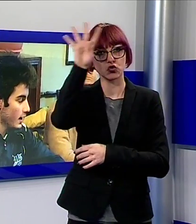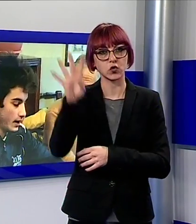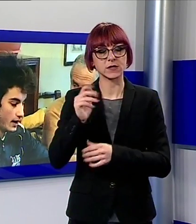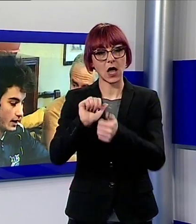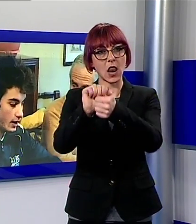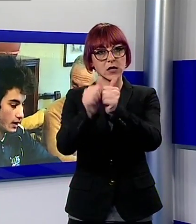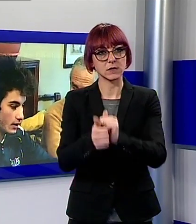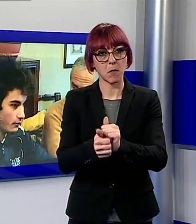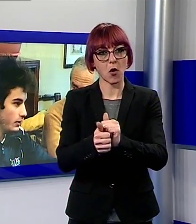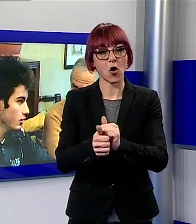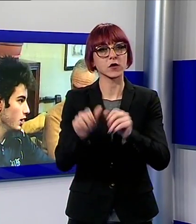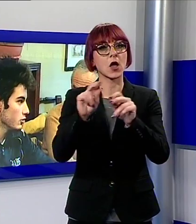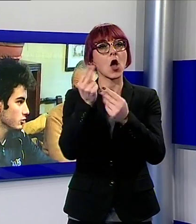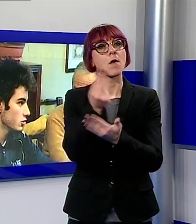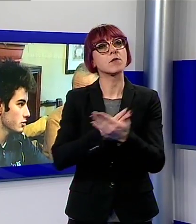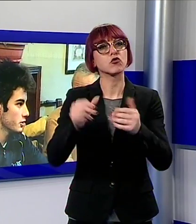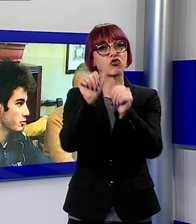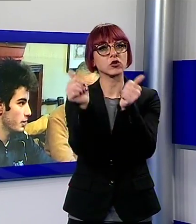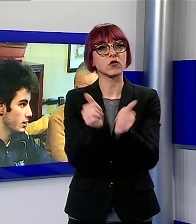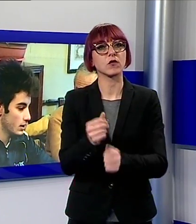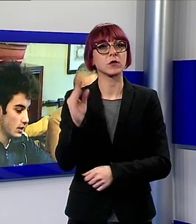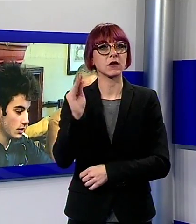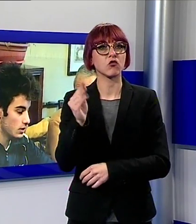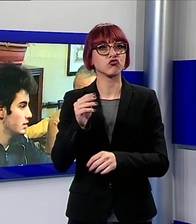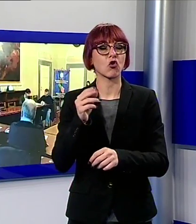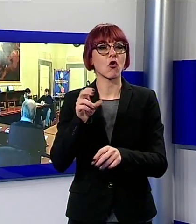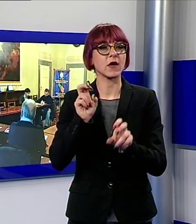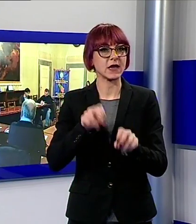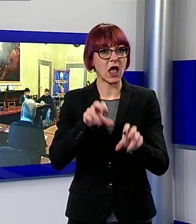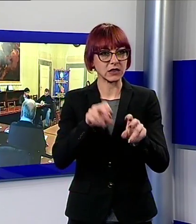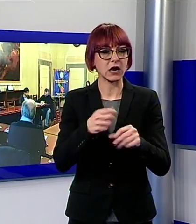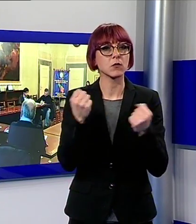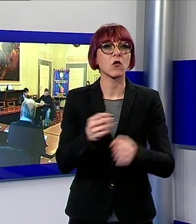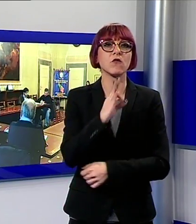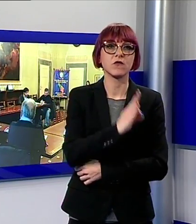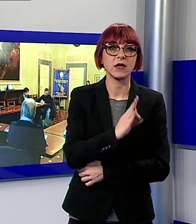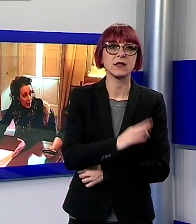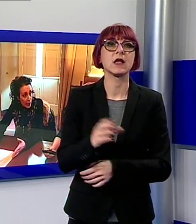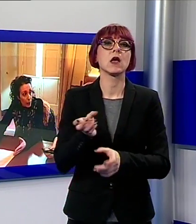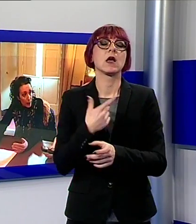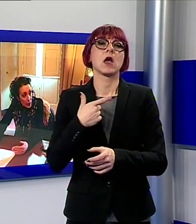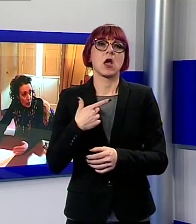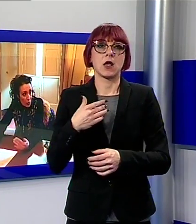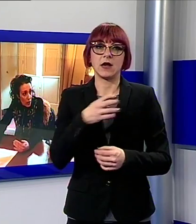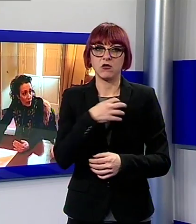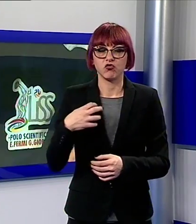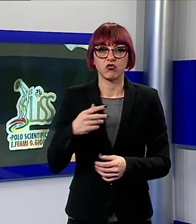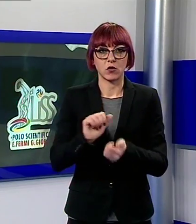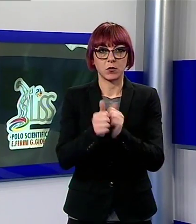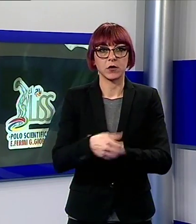giovani atleti a promuoverlo Fisi Comitato Appennino Toscano Fondazione Campus Liceo Sportivo Fermi in collaborazione